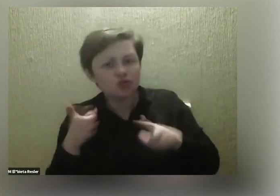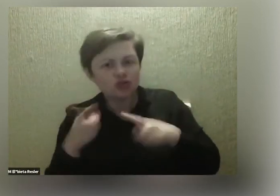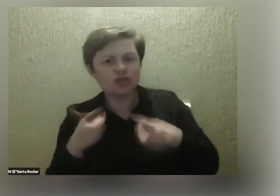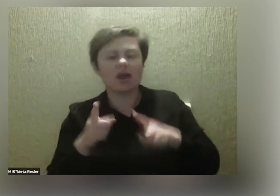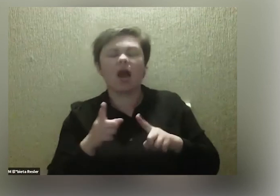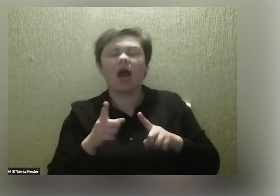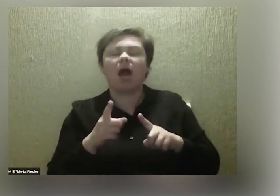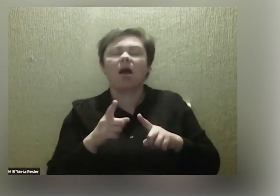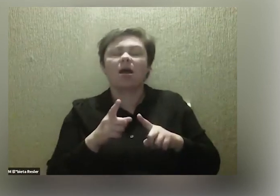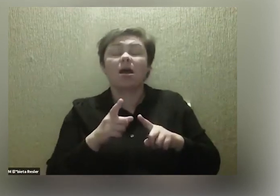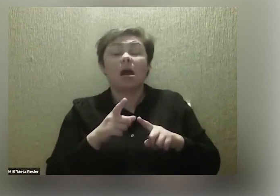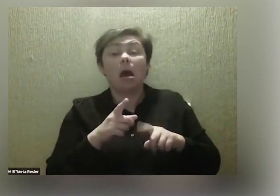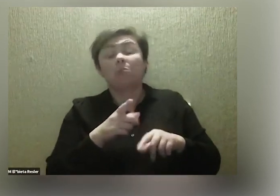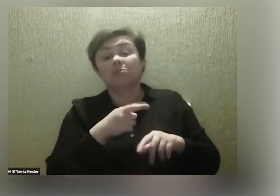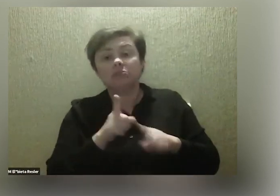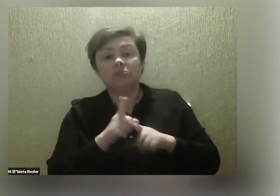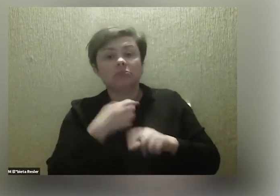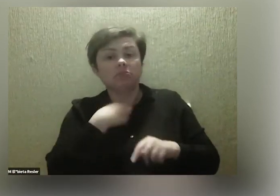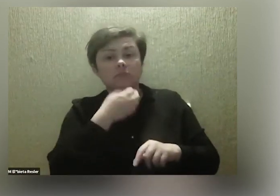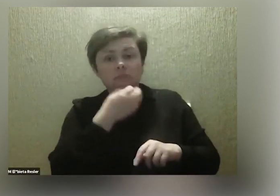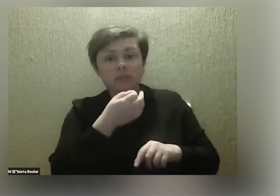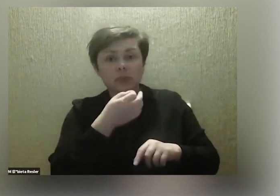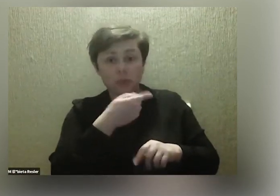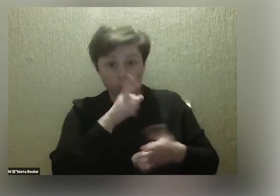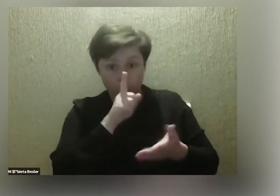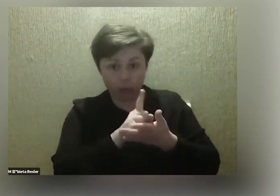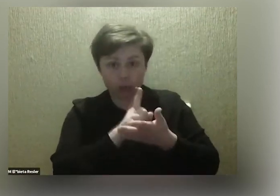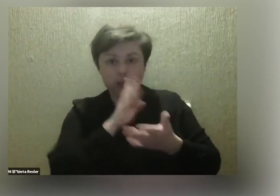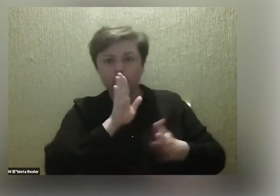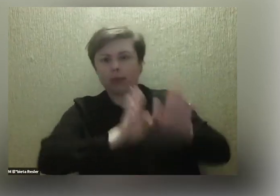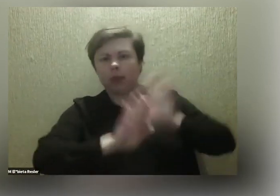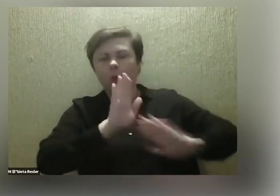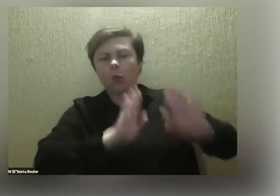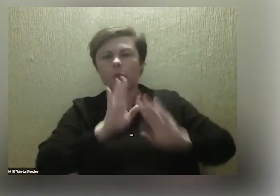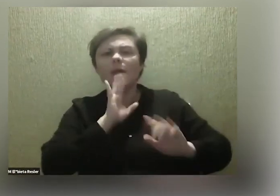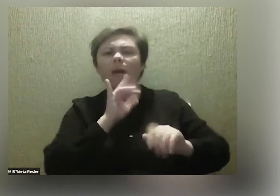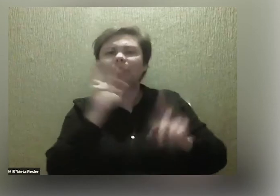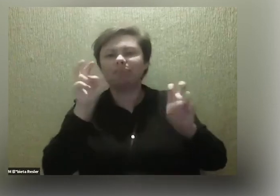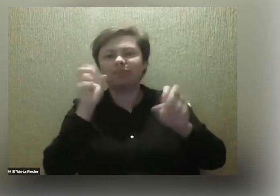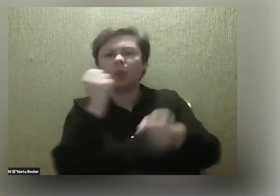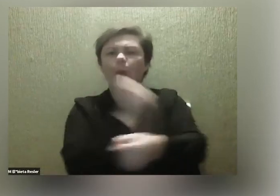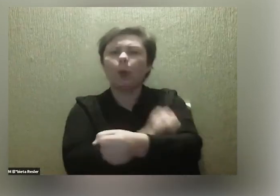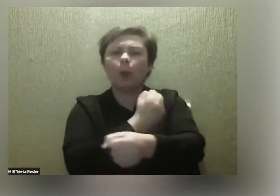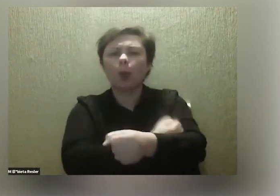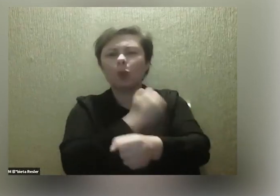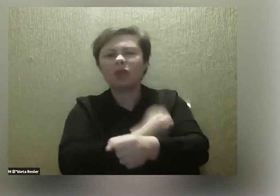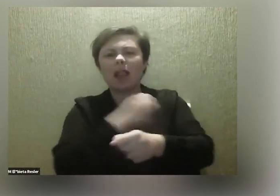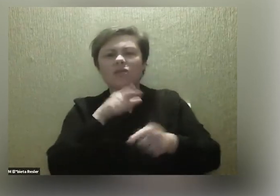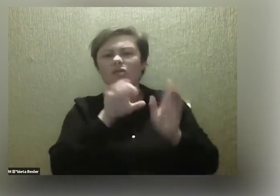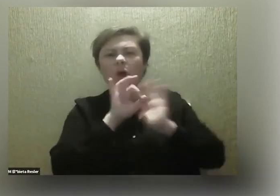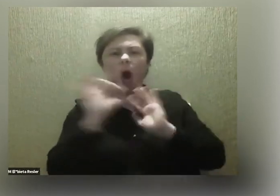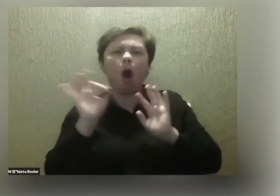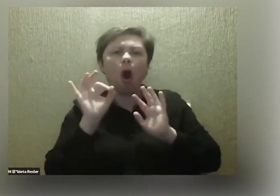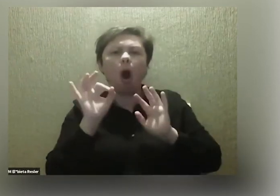Ale czy jest tak, że jakoś udaje się wam uniknąć tego uzależnienia od social mediów, w które wpada wiele